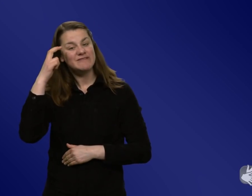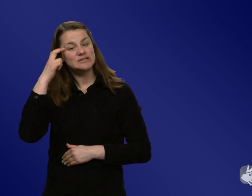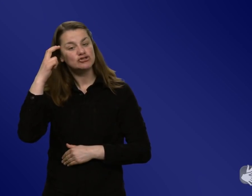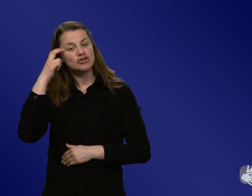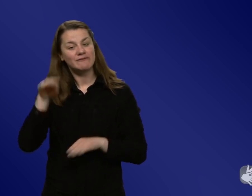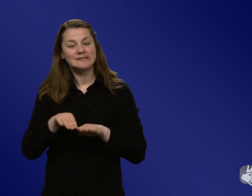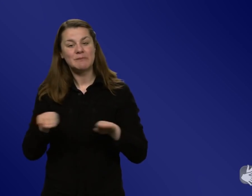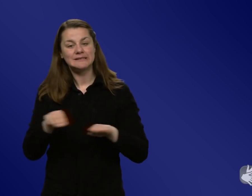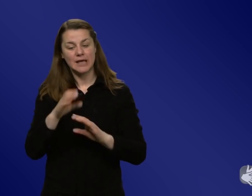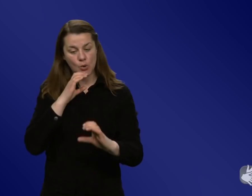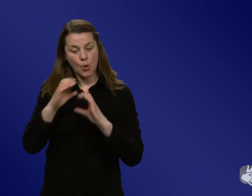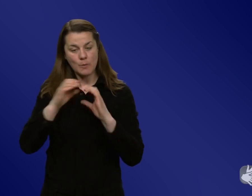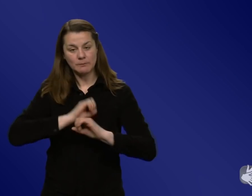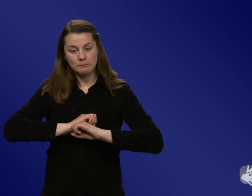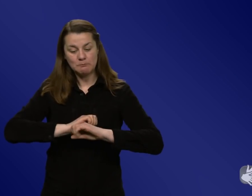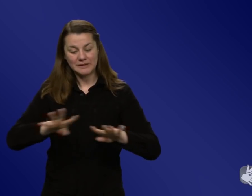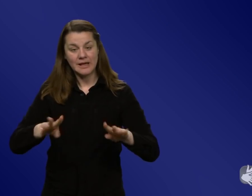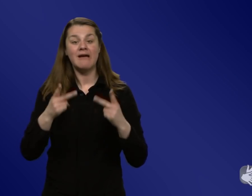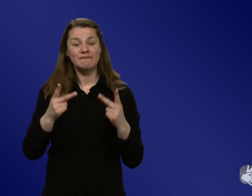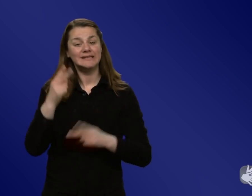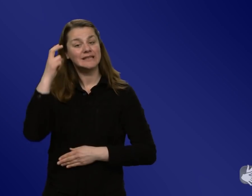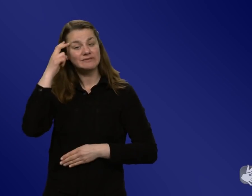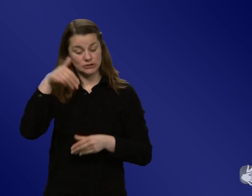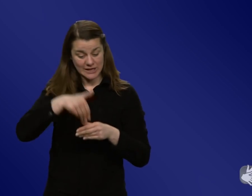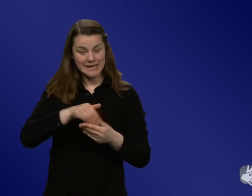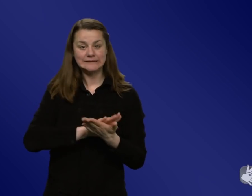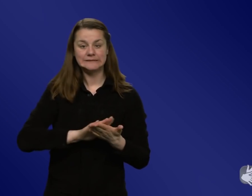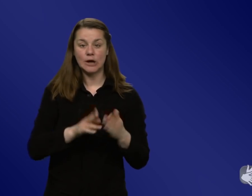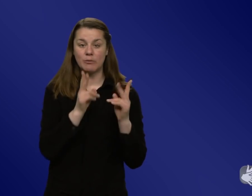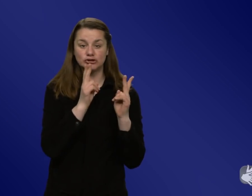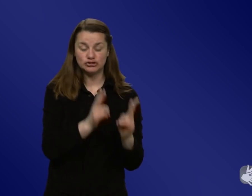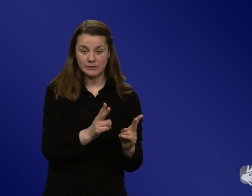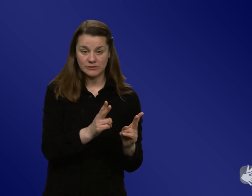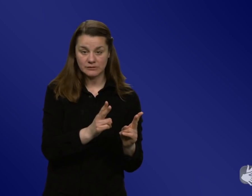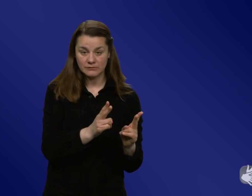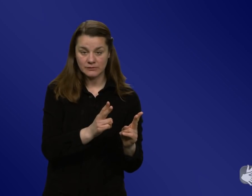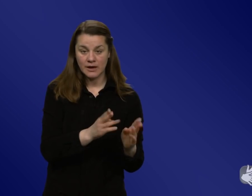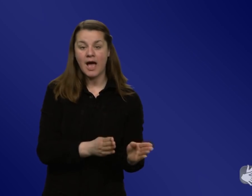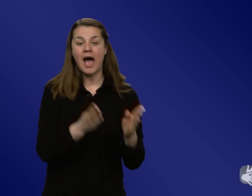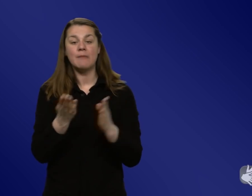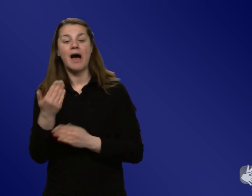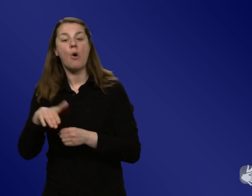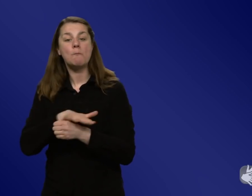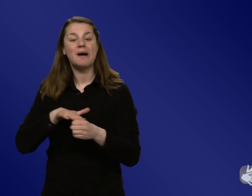Inhalte natürlich wissenschaftlich korrekt sein müssen, aber die eben auch Befunde aus der Psychologie, Kommunikationswissenschaft,